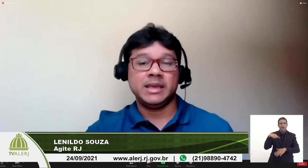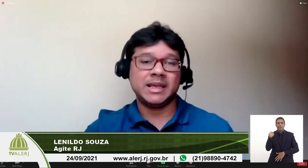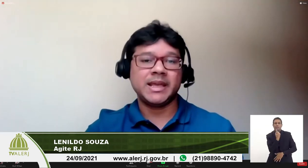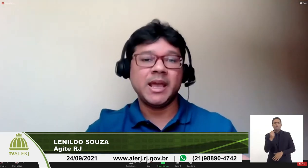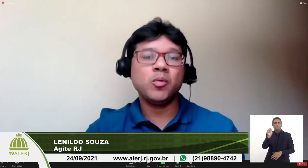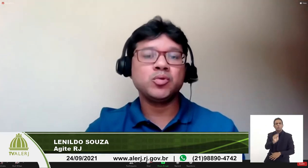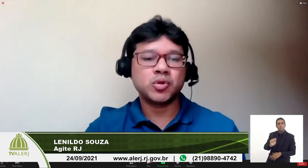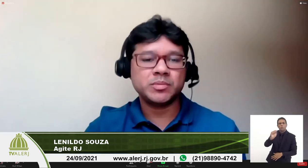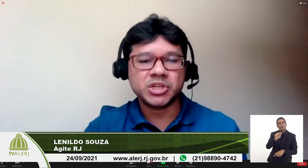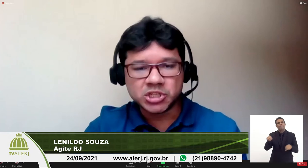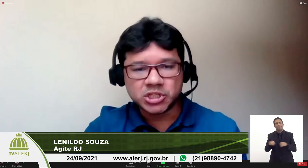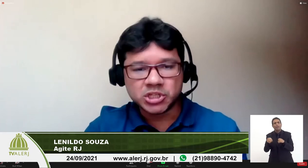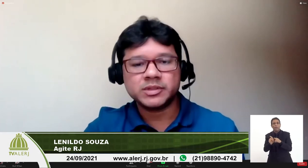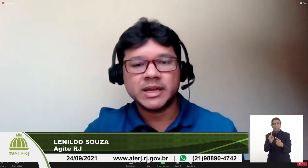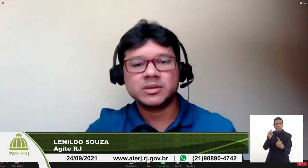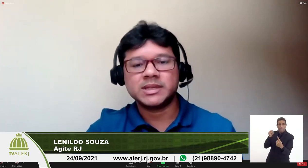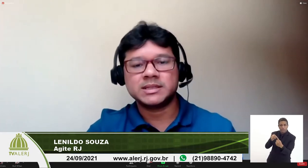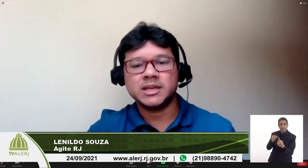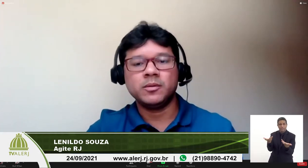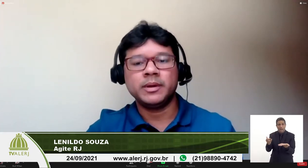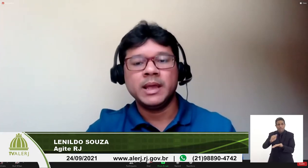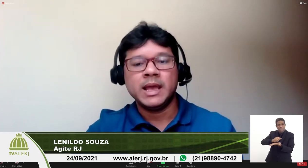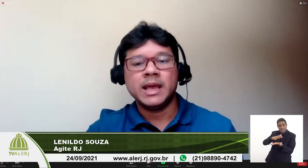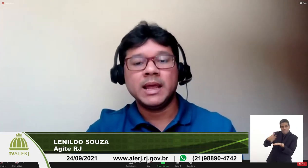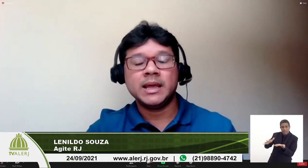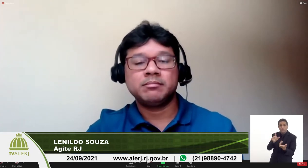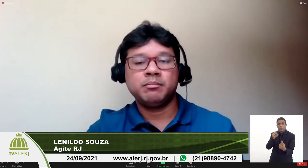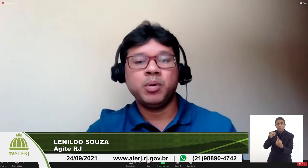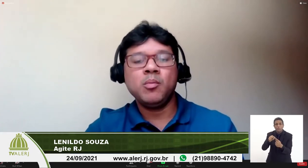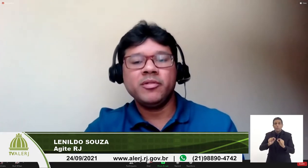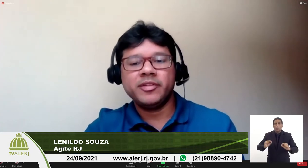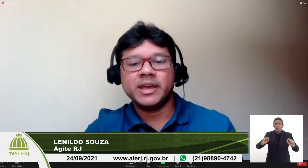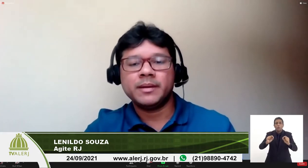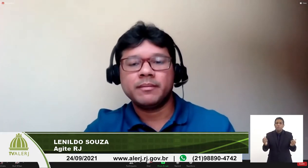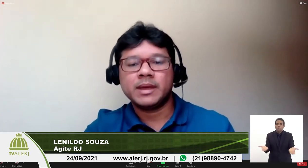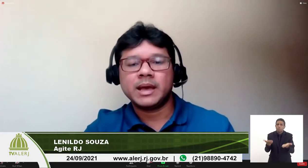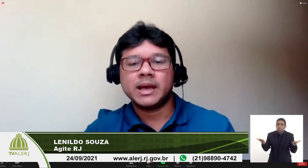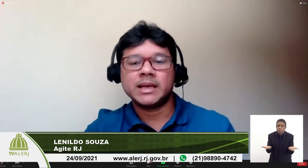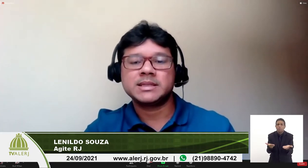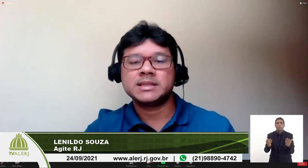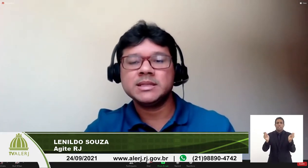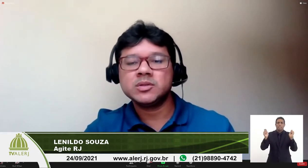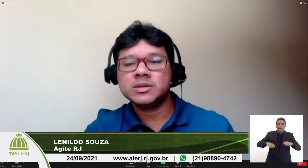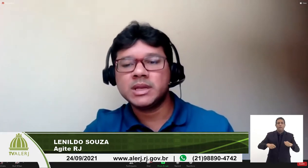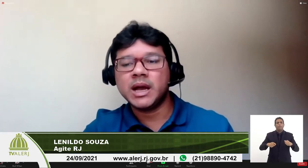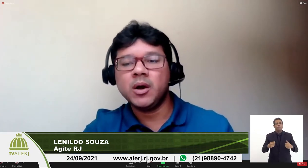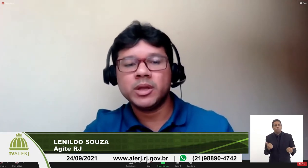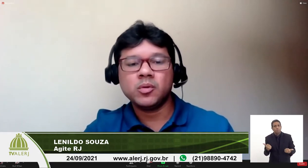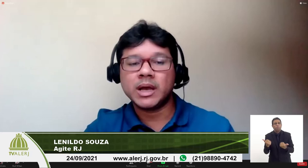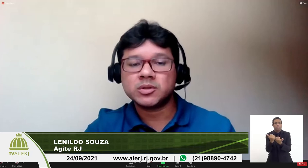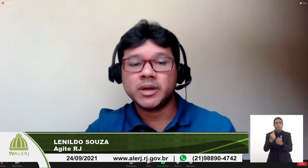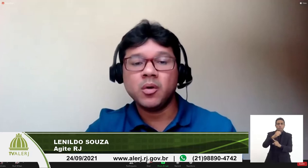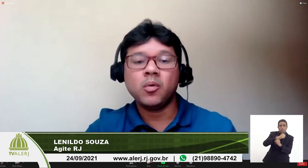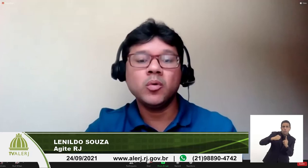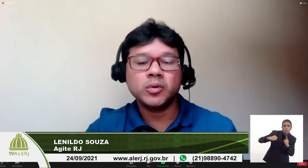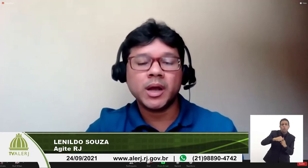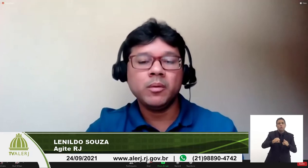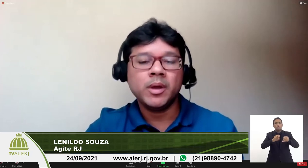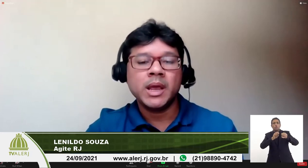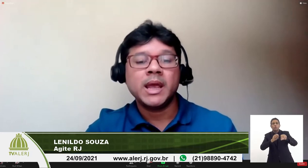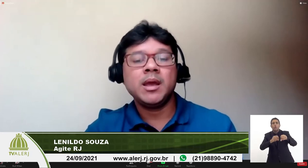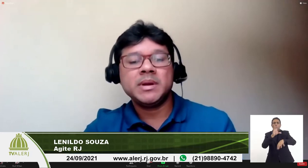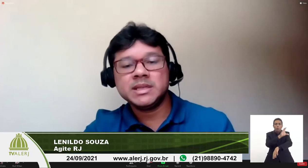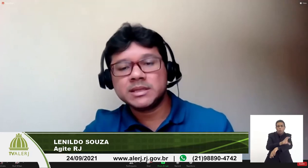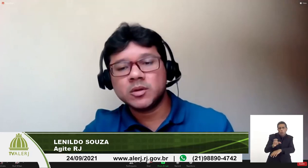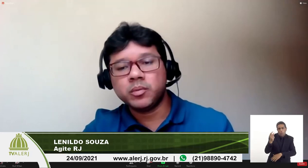e até é um dos objetivos da associação ela é promover a assistência social educacional cultural